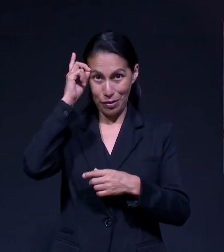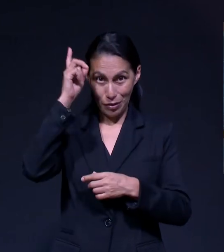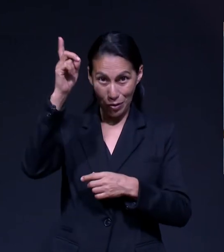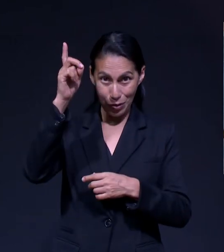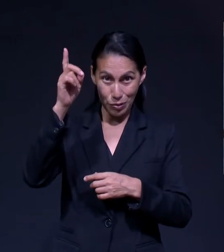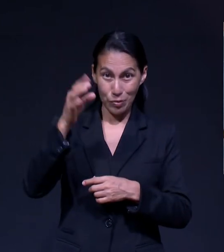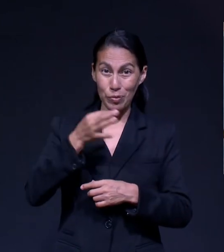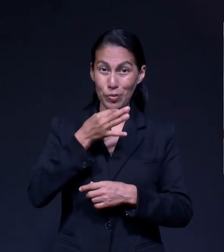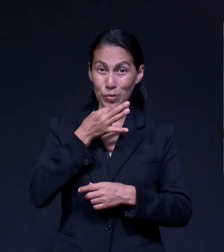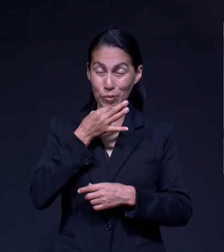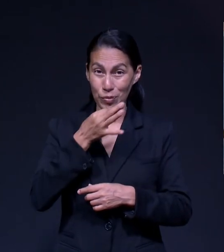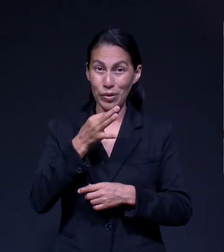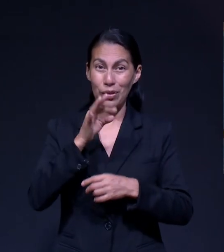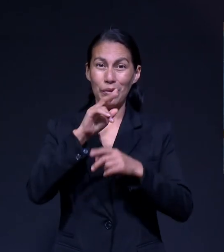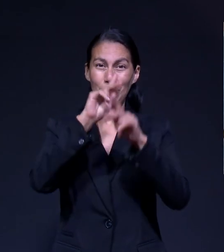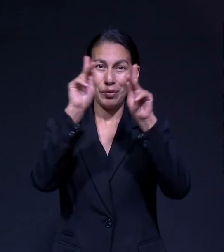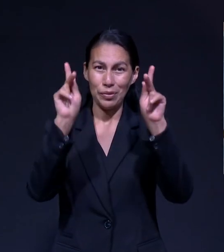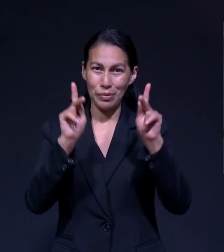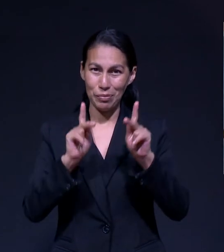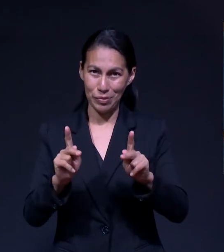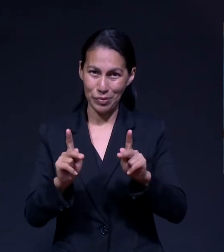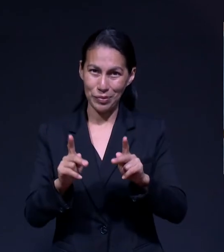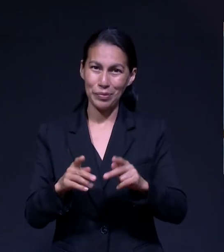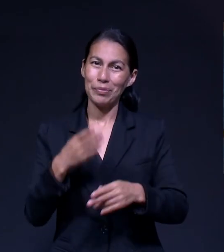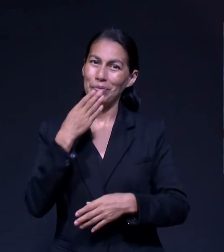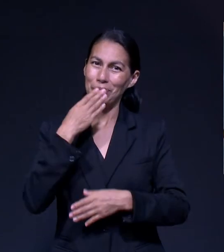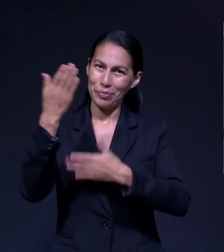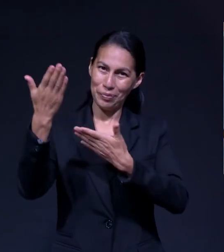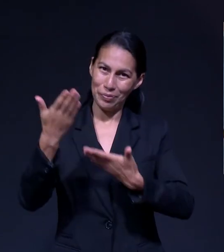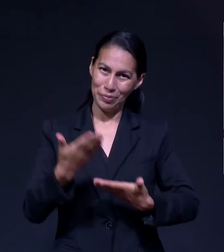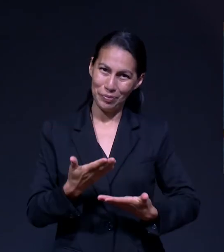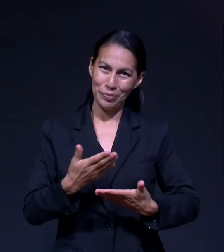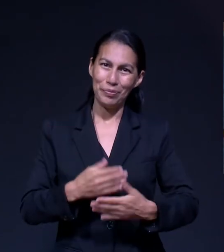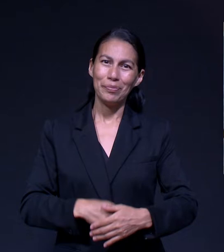Un Momento de Paz. Bienvenidos todos a este programa de Dios.